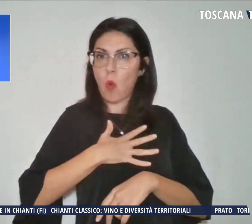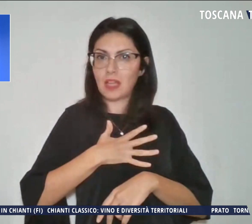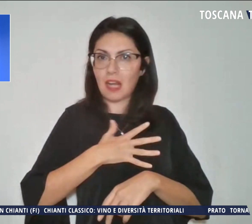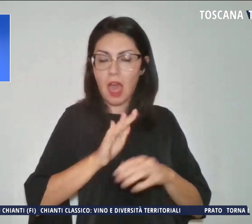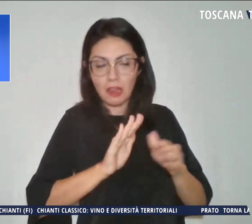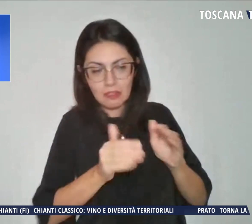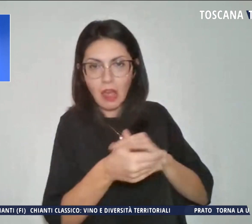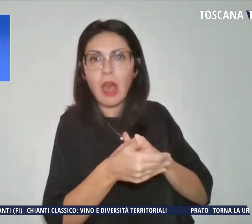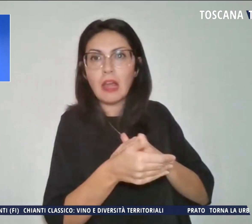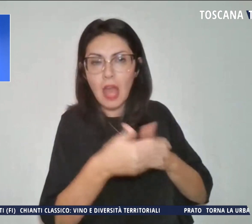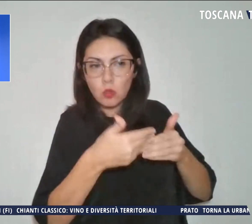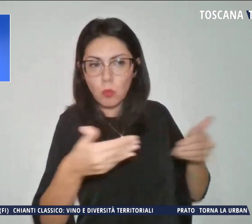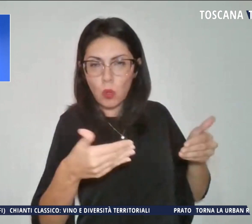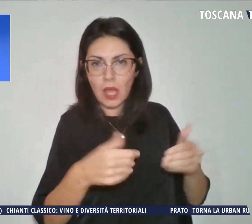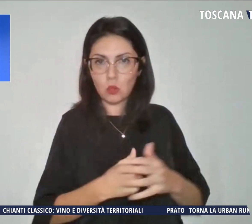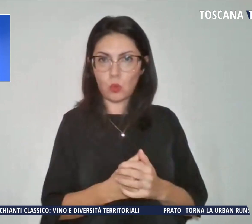ad un muretto.